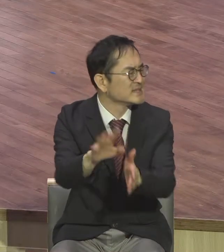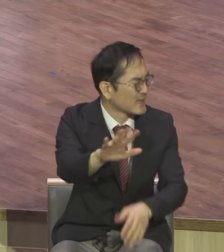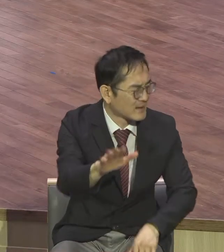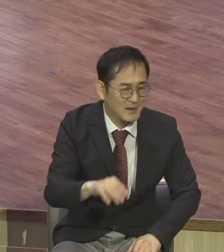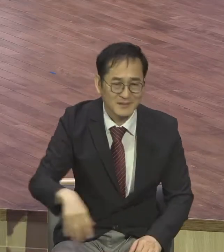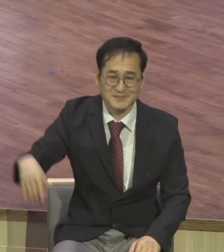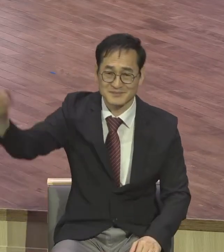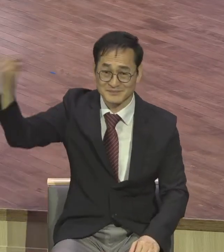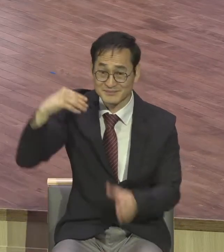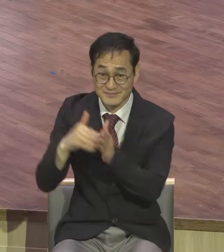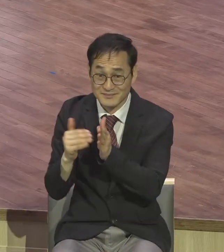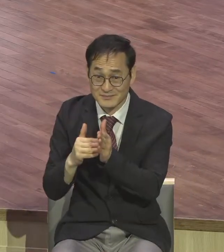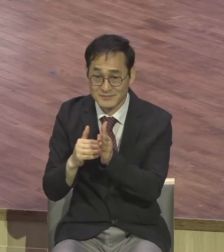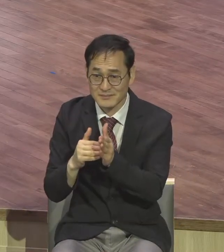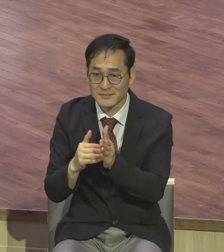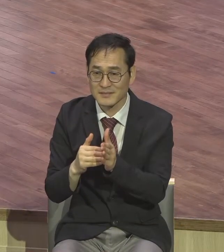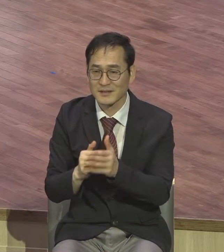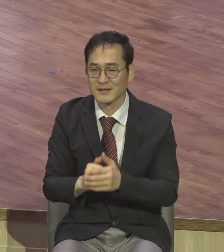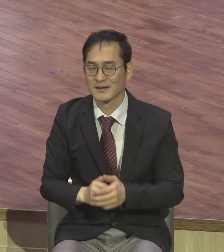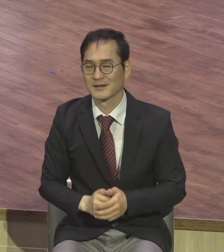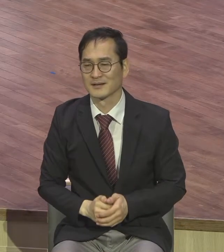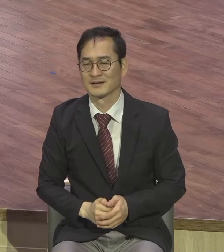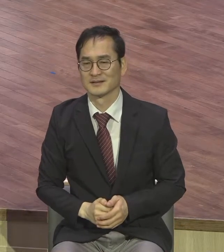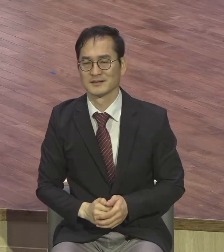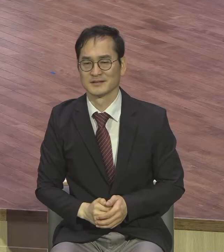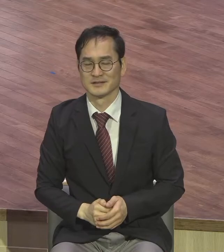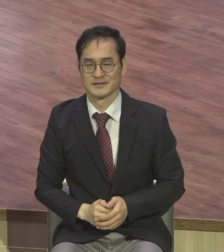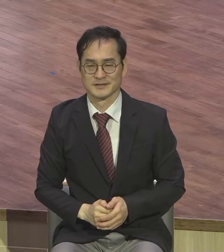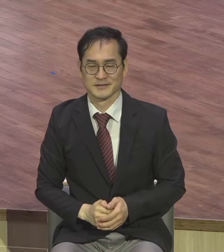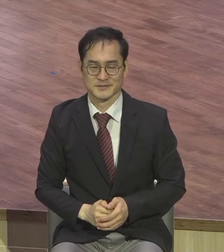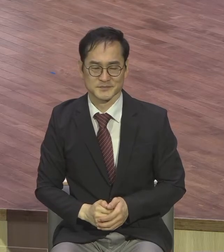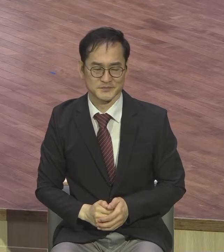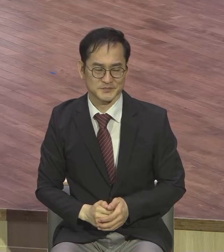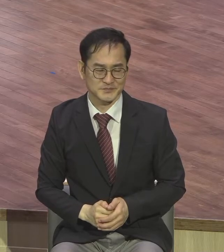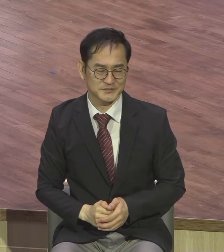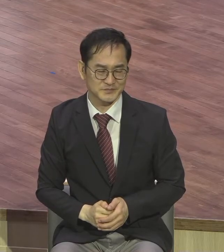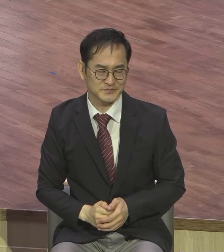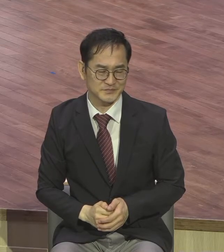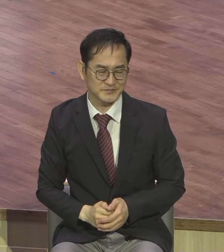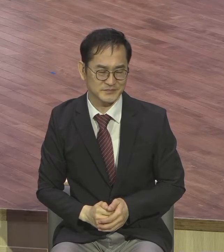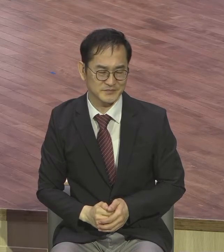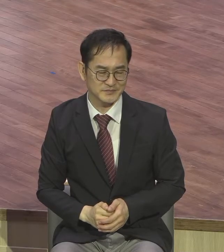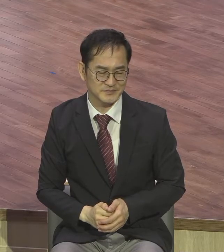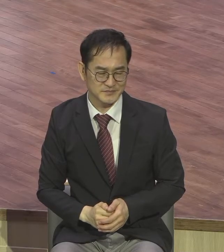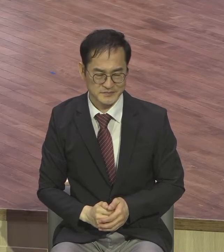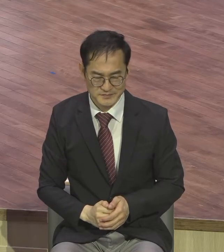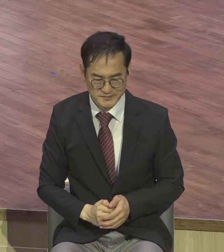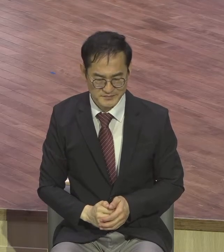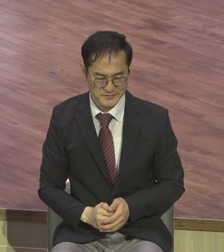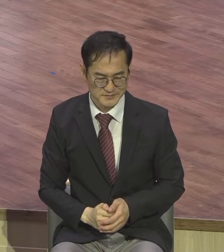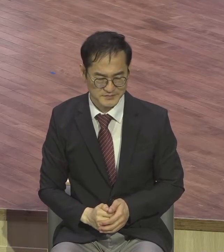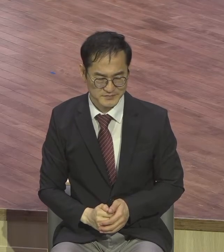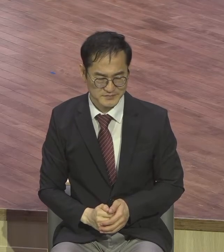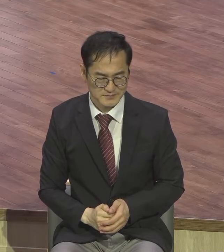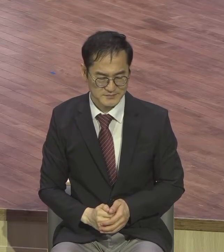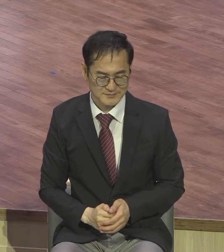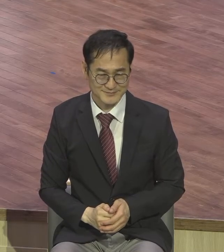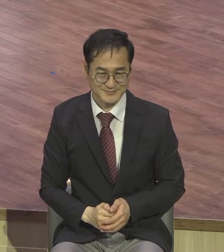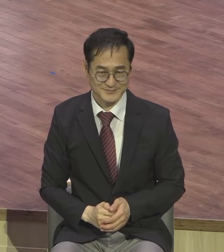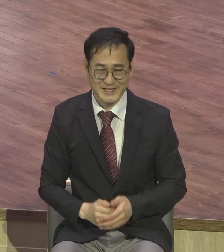아파트 옆에 오래된 재래식 다 쓰러져가는 집에 살면서 눈만 뜨면 아파트 좋네